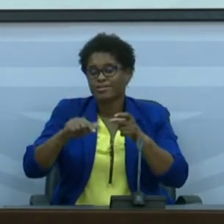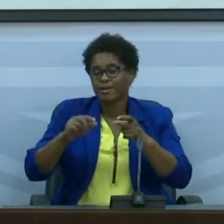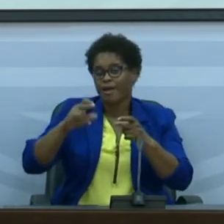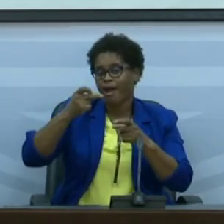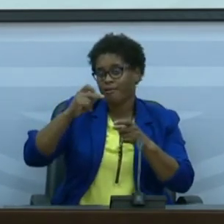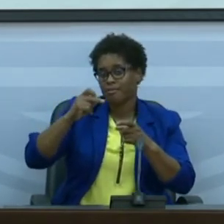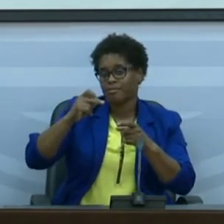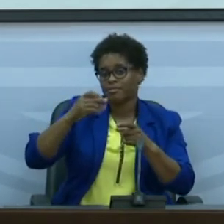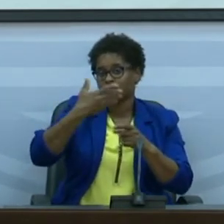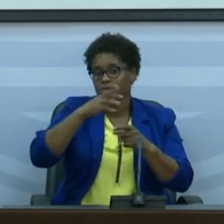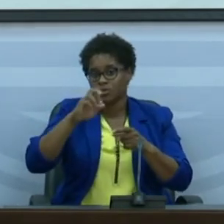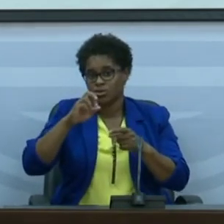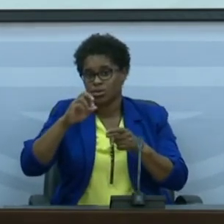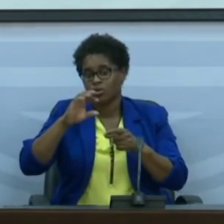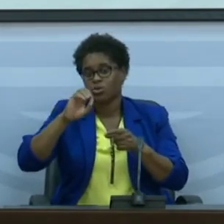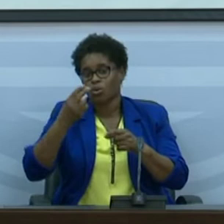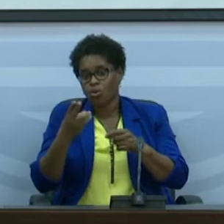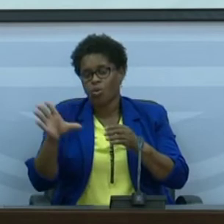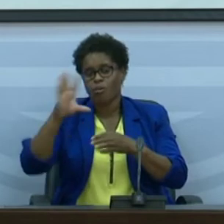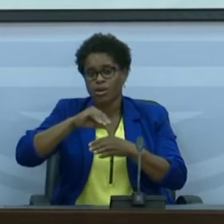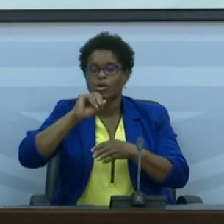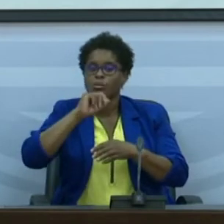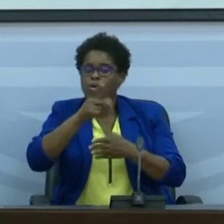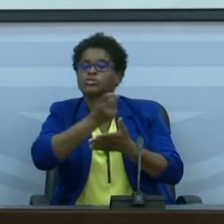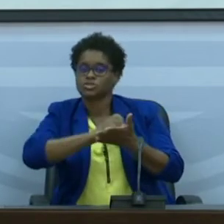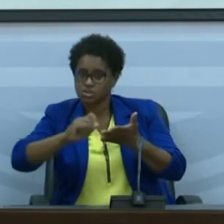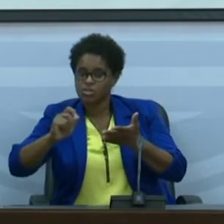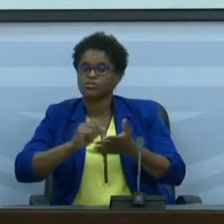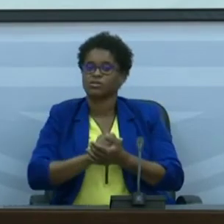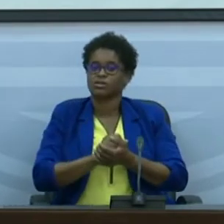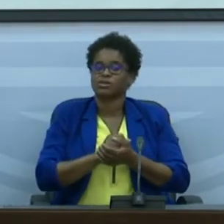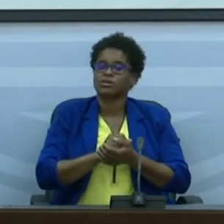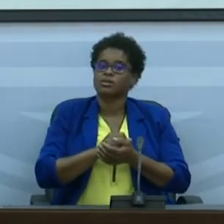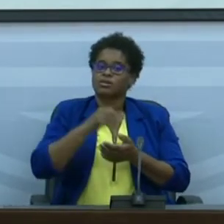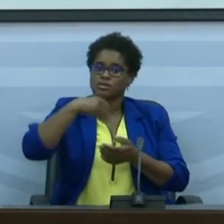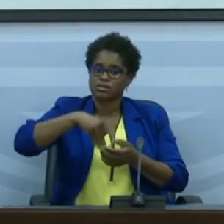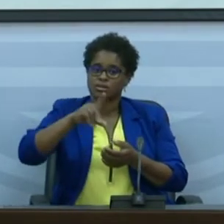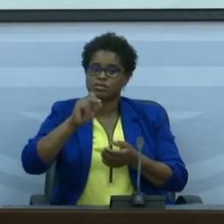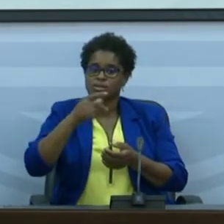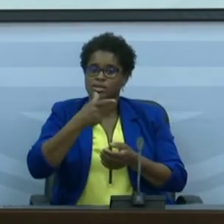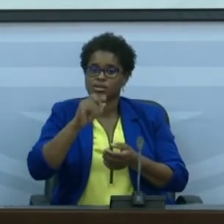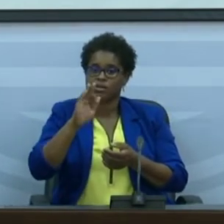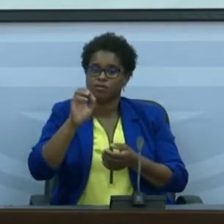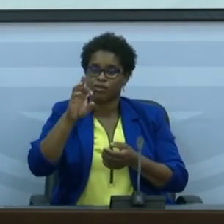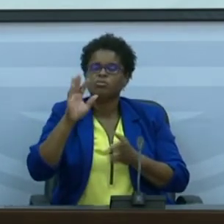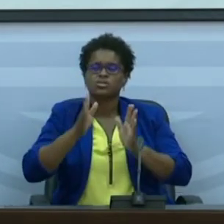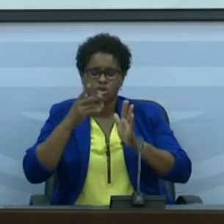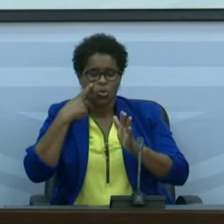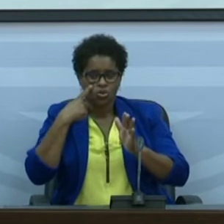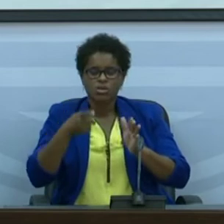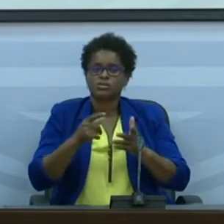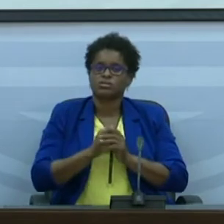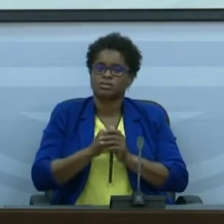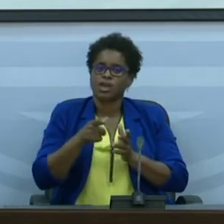idade de 18 anos ou mais podem se inscrever nas plataformas que já conhecem e